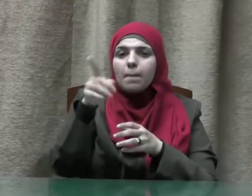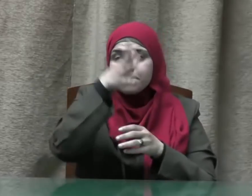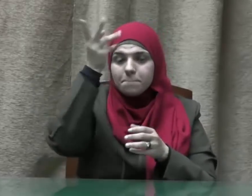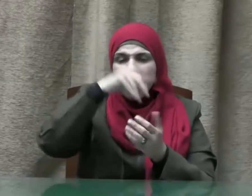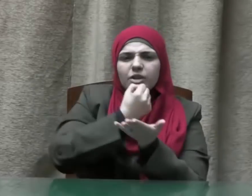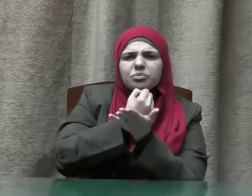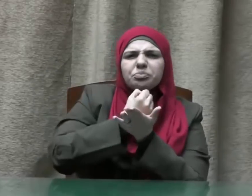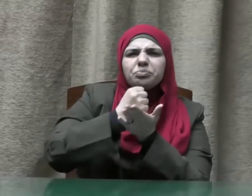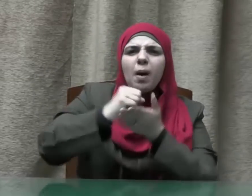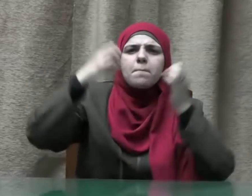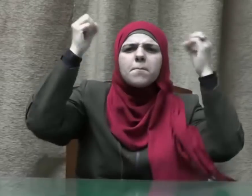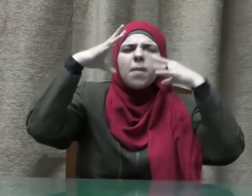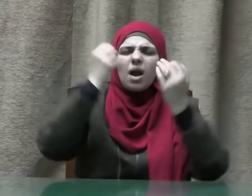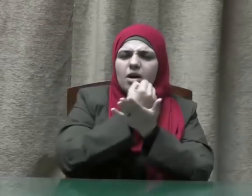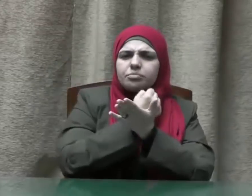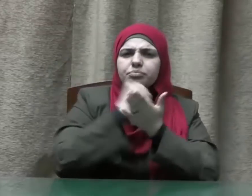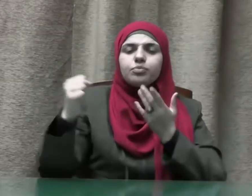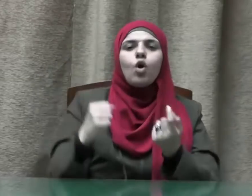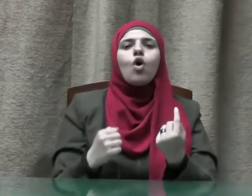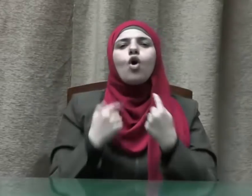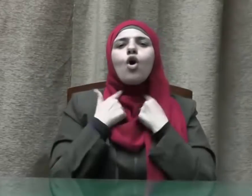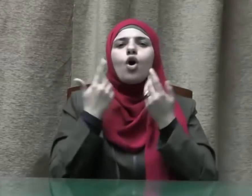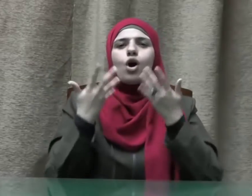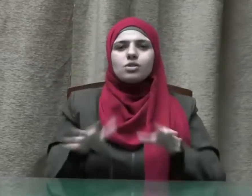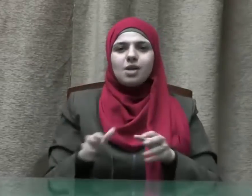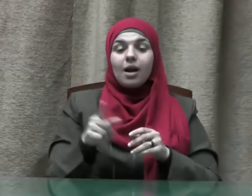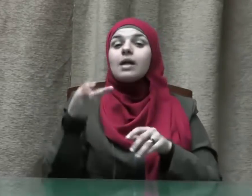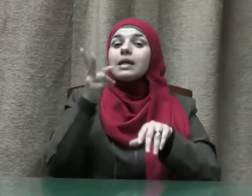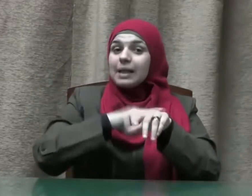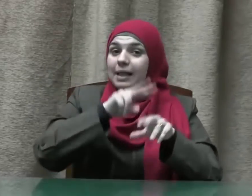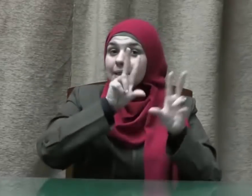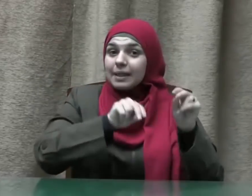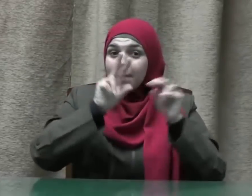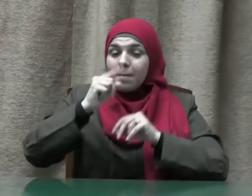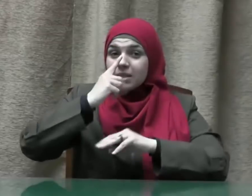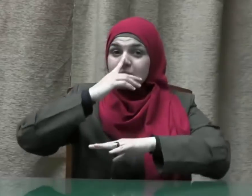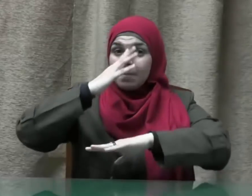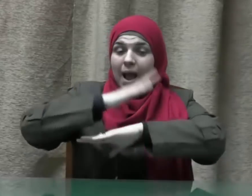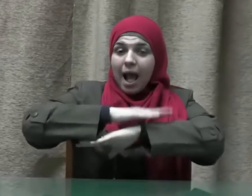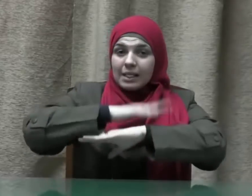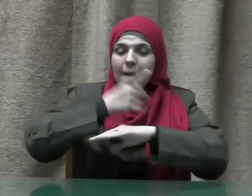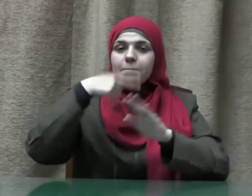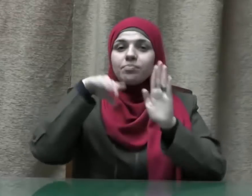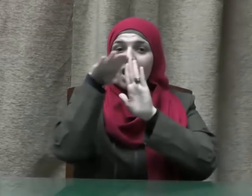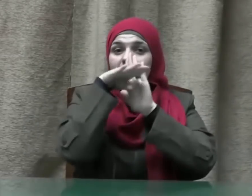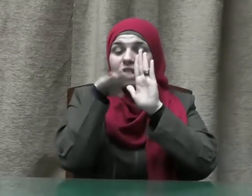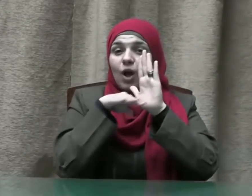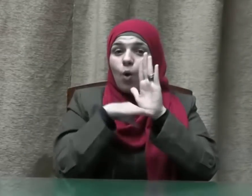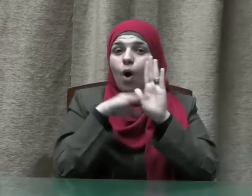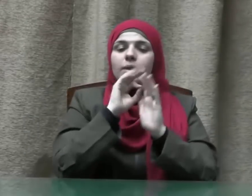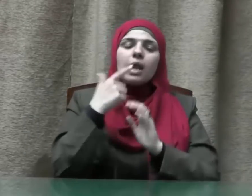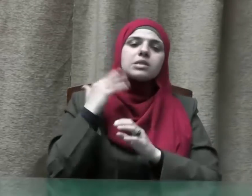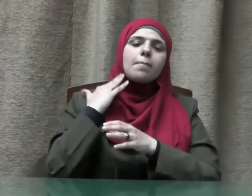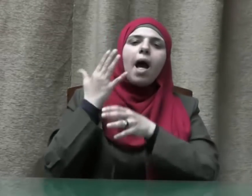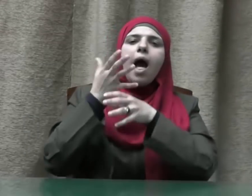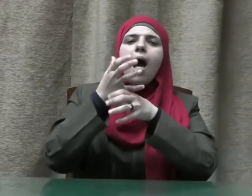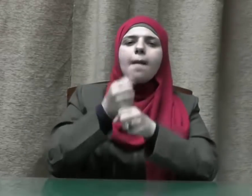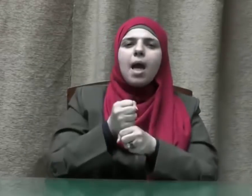يمحق كذلك من الآداب والضوابط الأمانة والطراضي